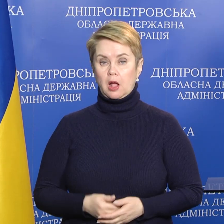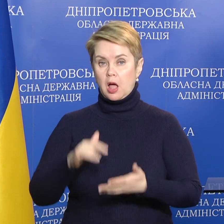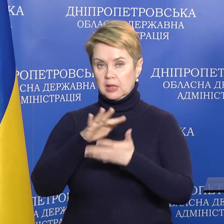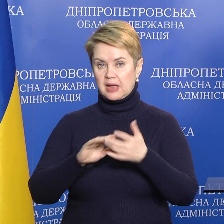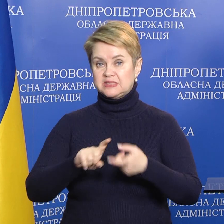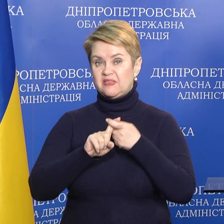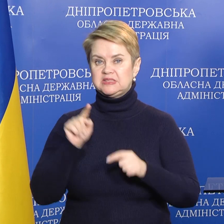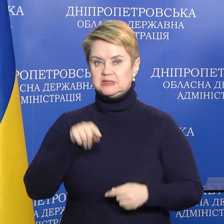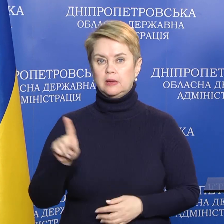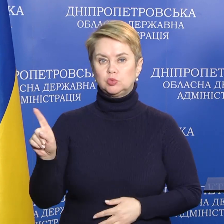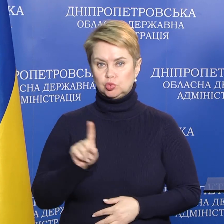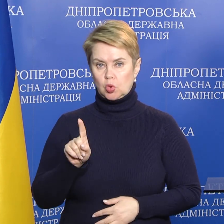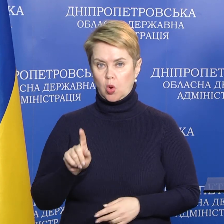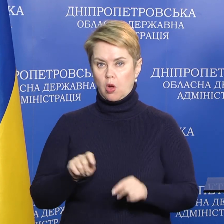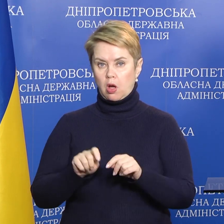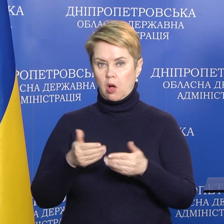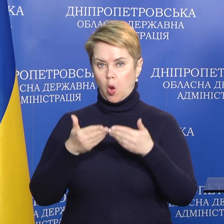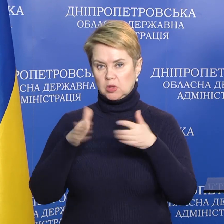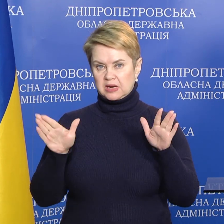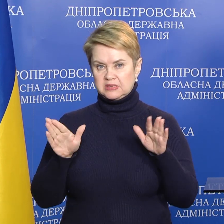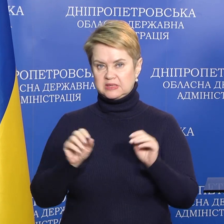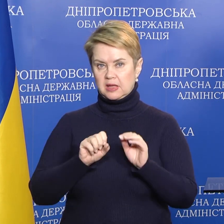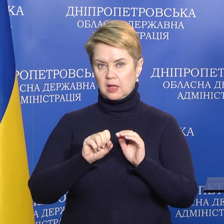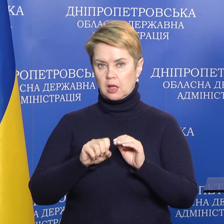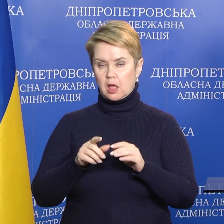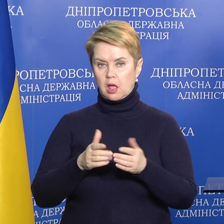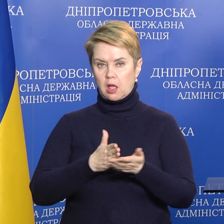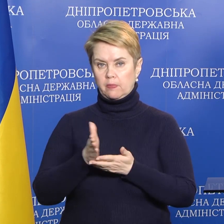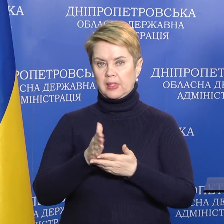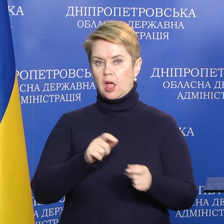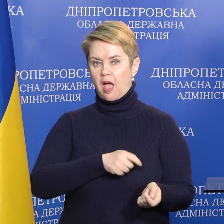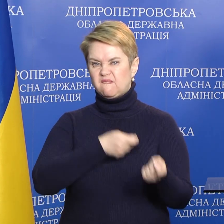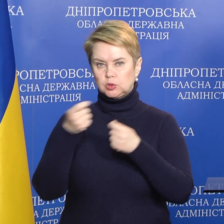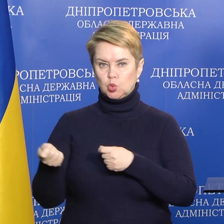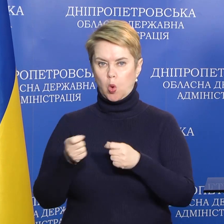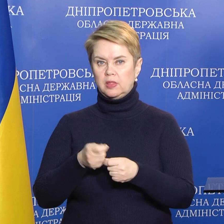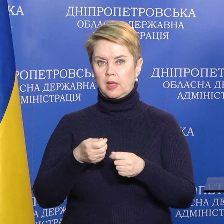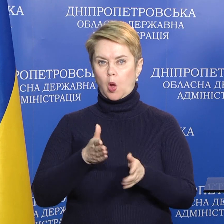Далее, в связи с тем, что открылись эвакционные коридоры из Мариуполя.